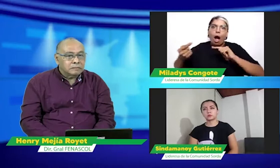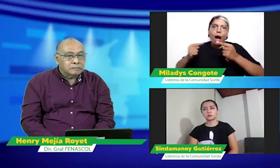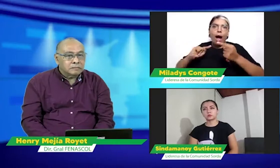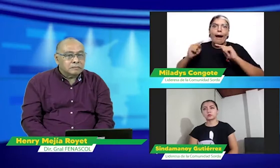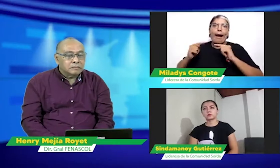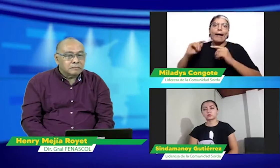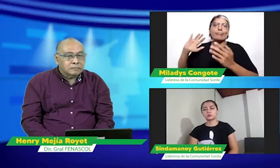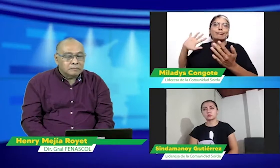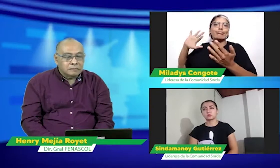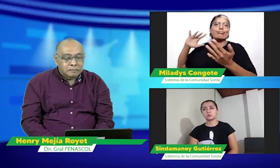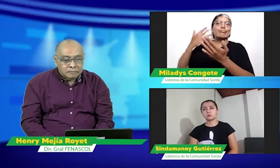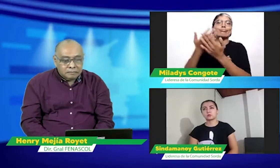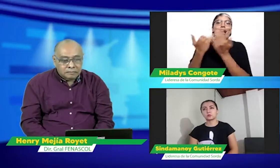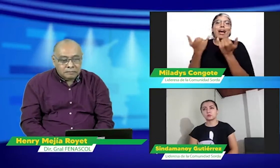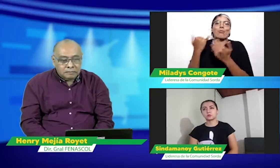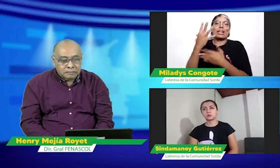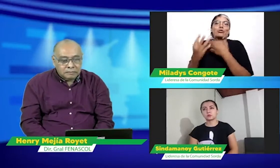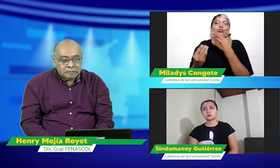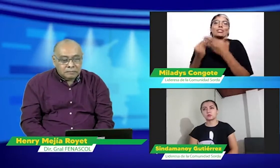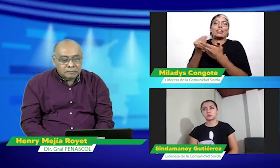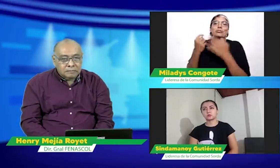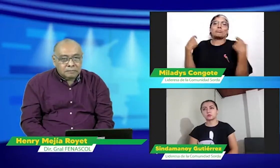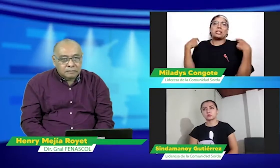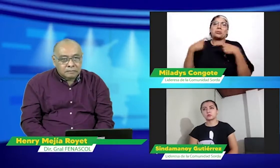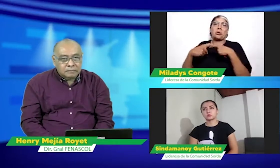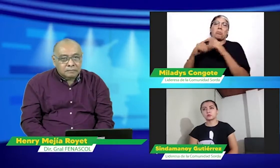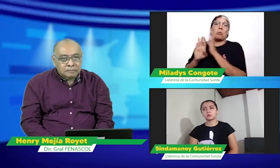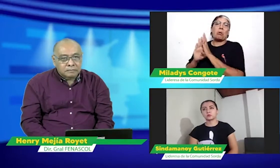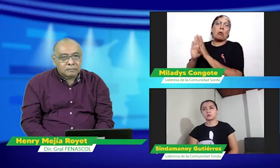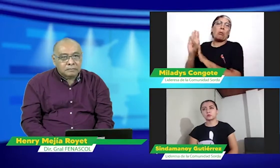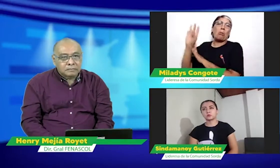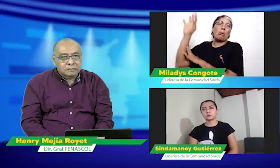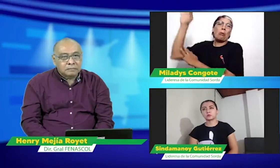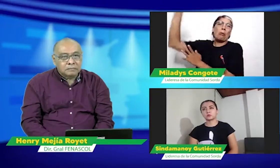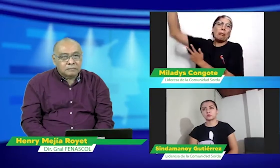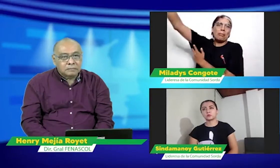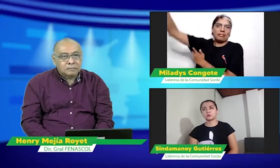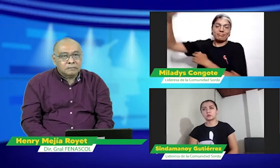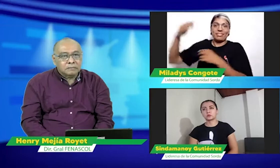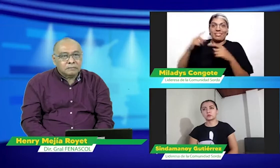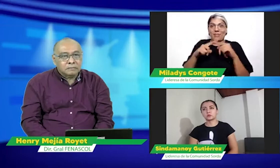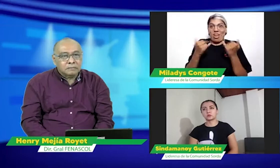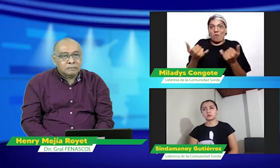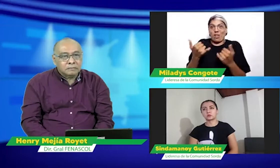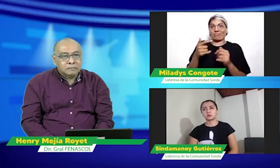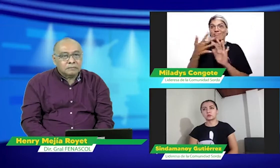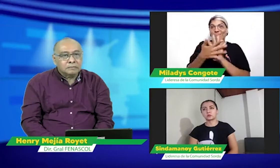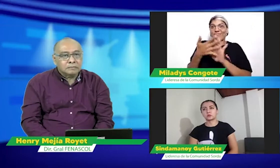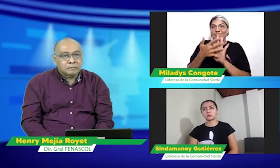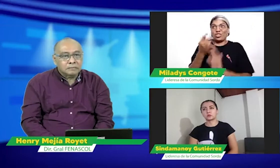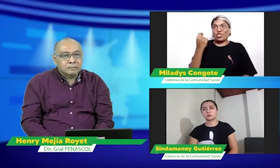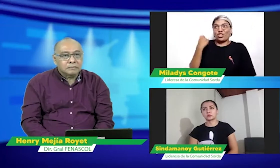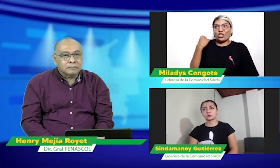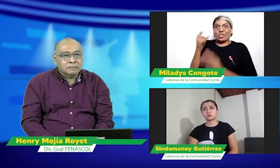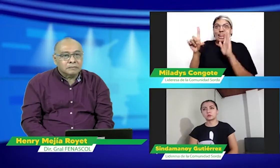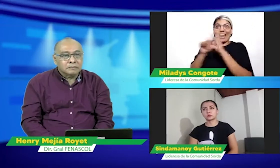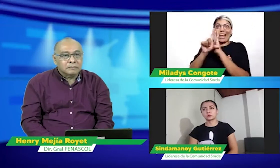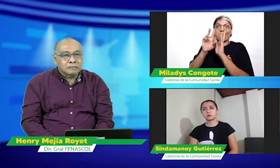entre nuestra comunidad, la verdad vemos que como resultado tenemos un estatus